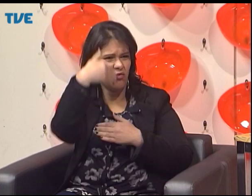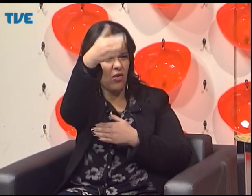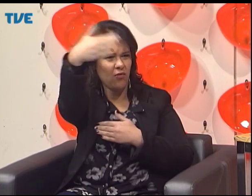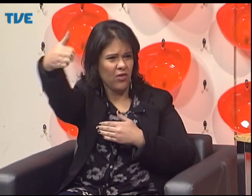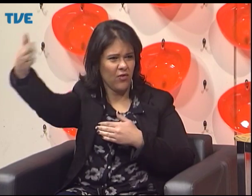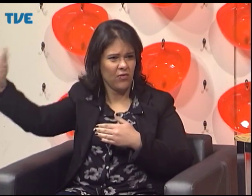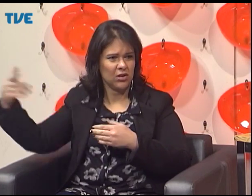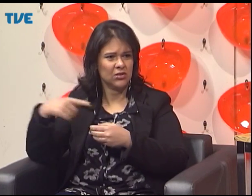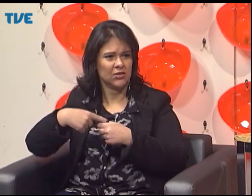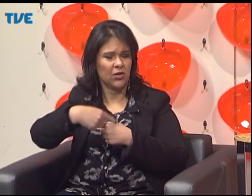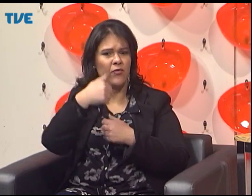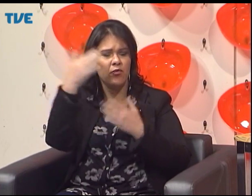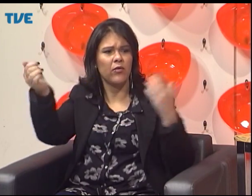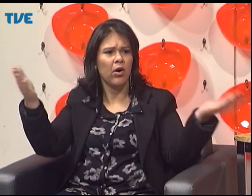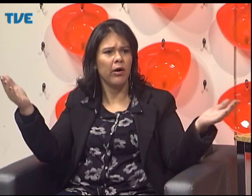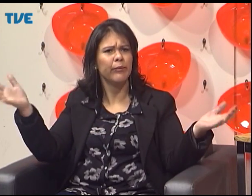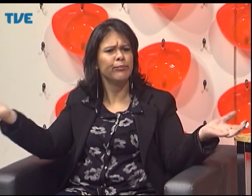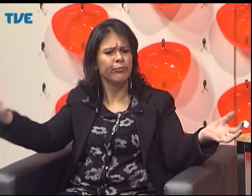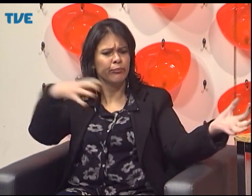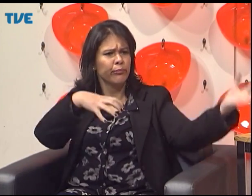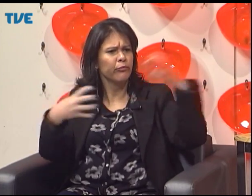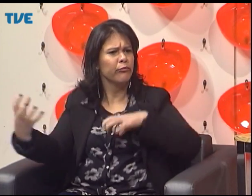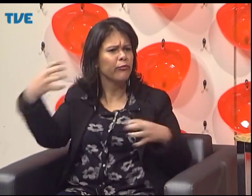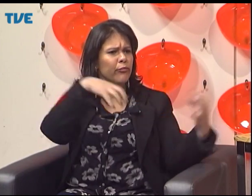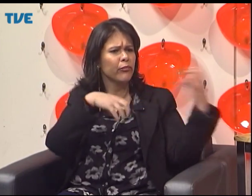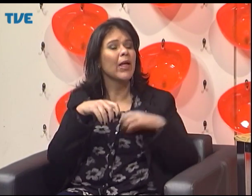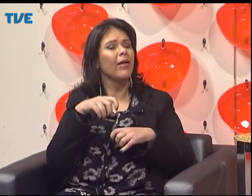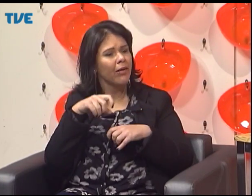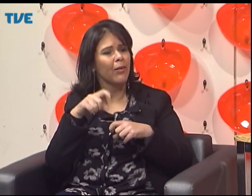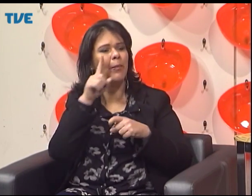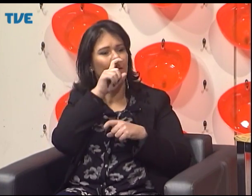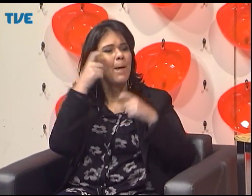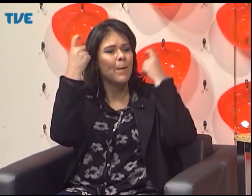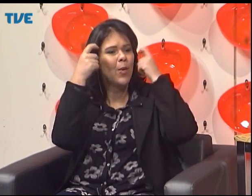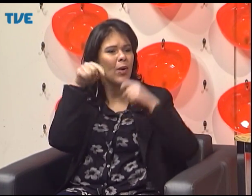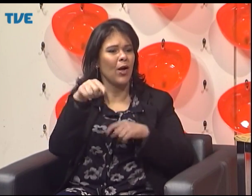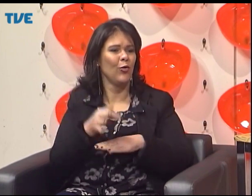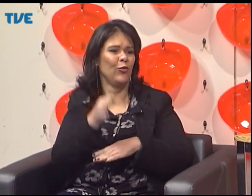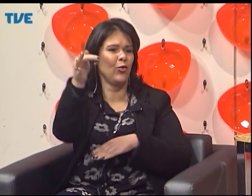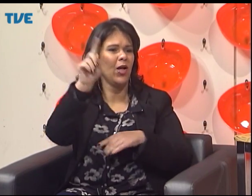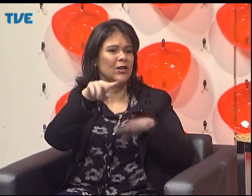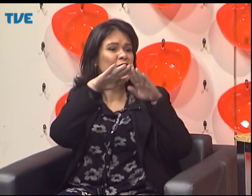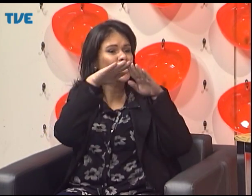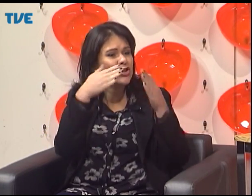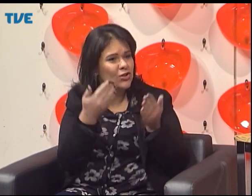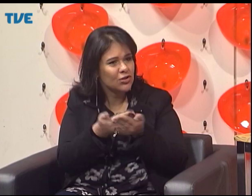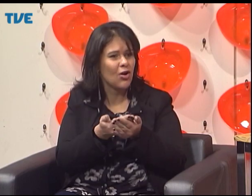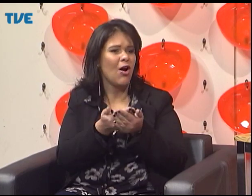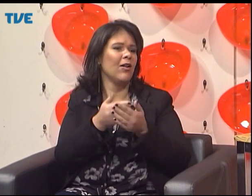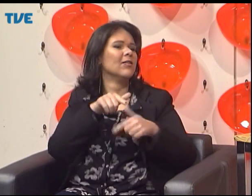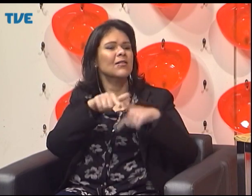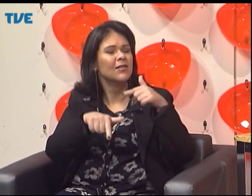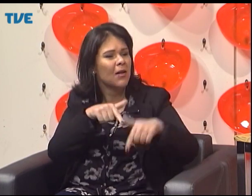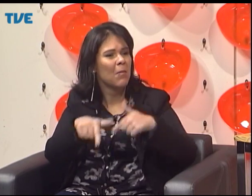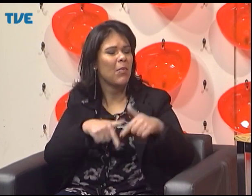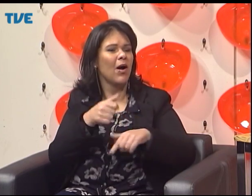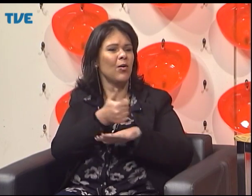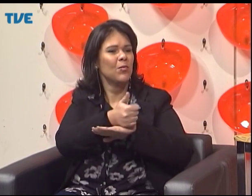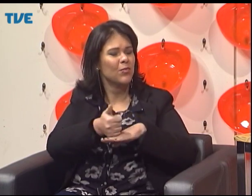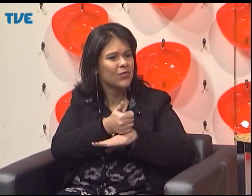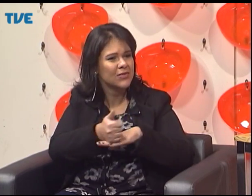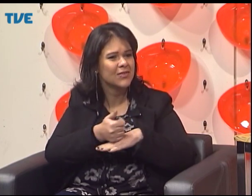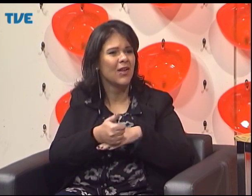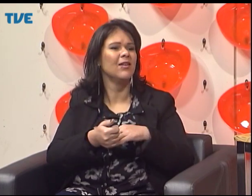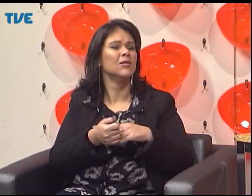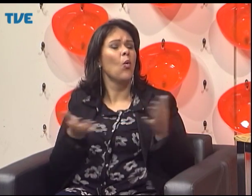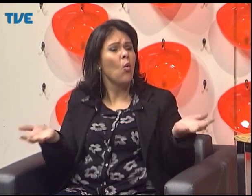capacitação desses profissionais e a gente tem visto no interior do Estado muita procura das pessoas, dos surdos do interior do Estado